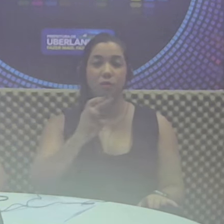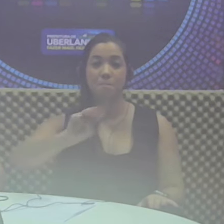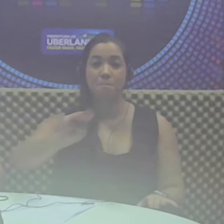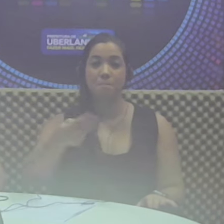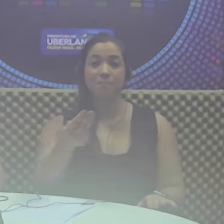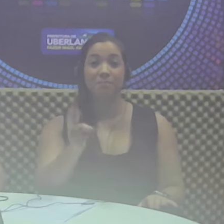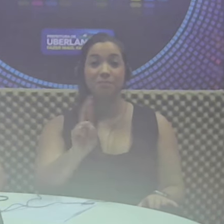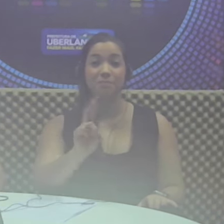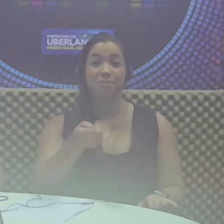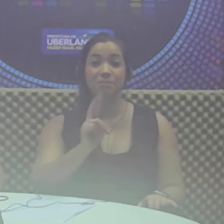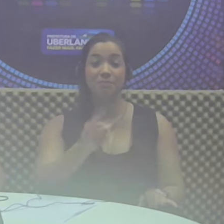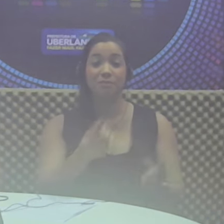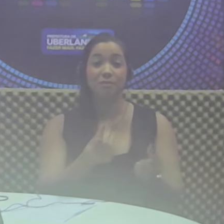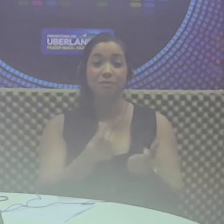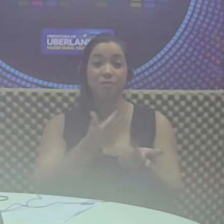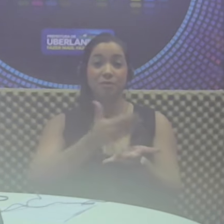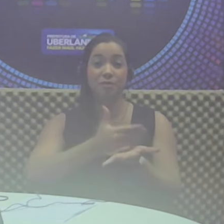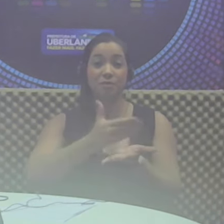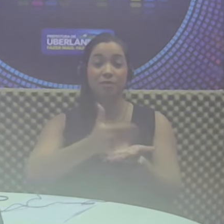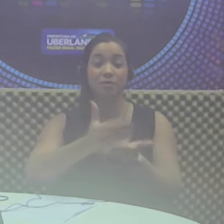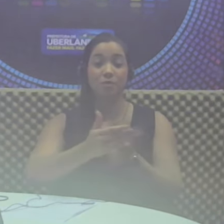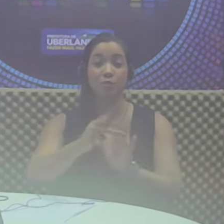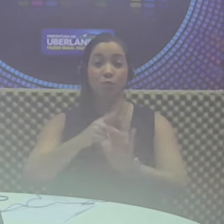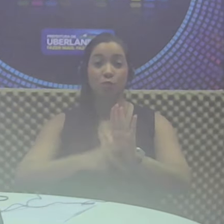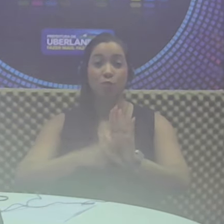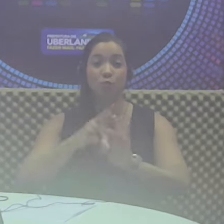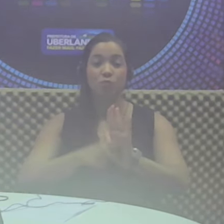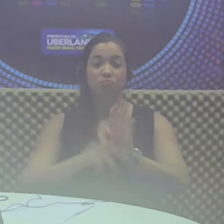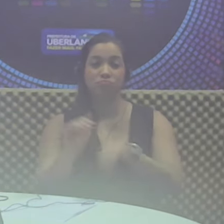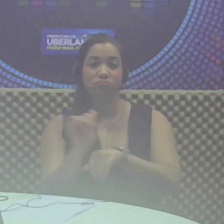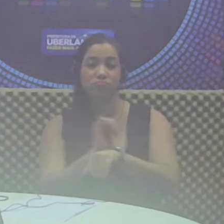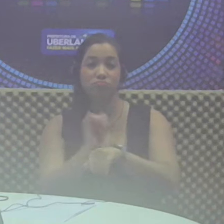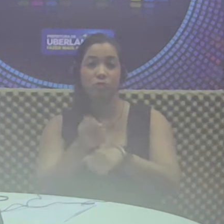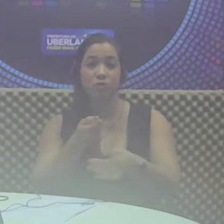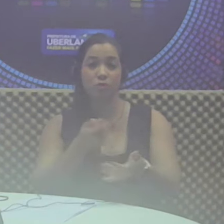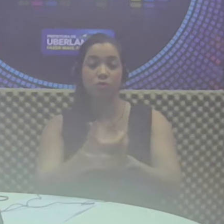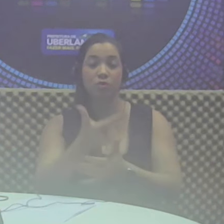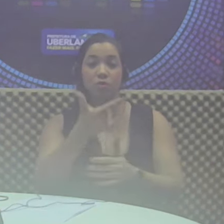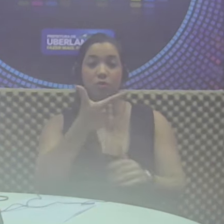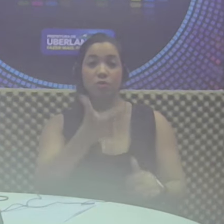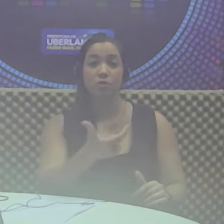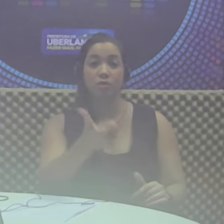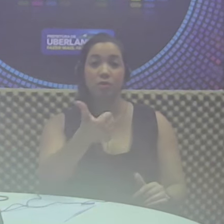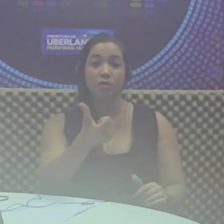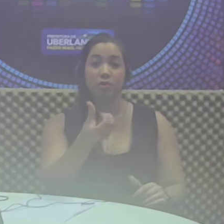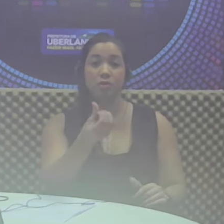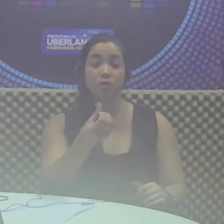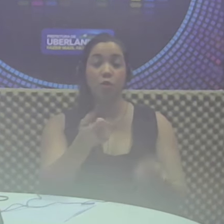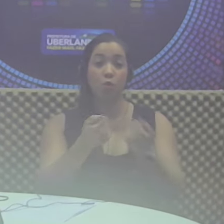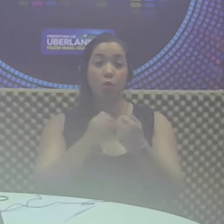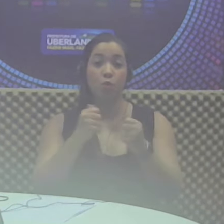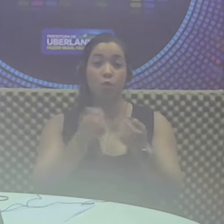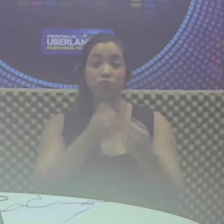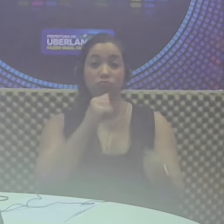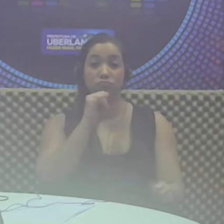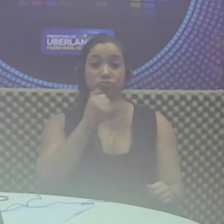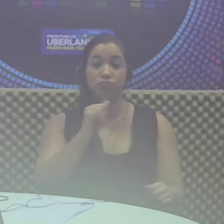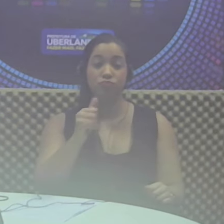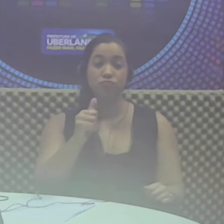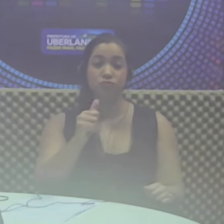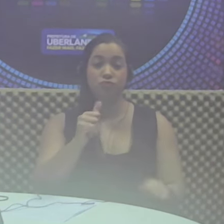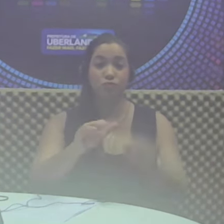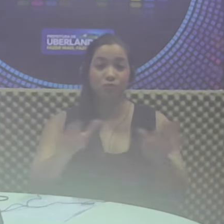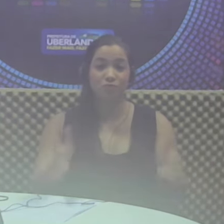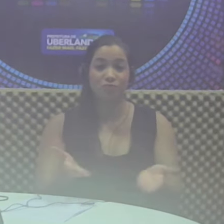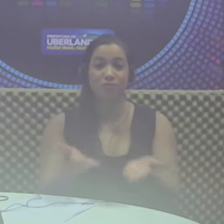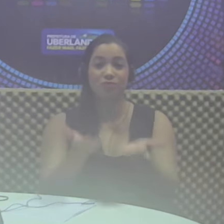reais financiados, o projeto planeja a compra de 216 ônibus elétricos, o que promoverá